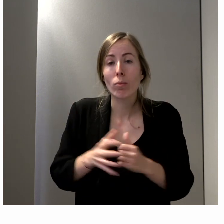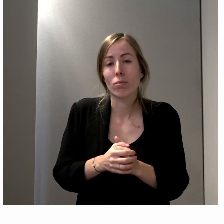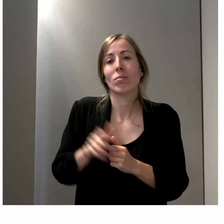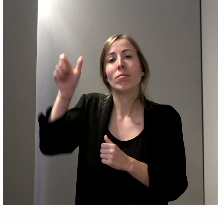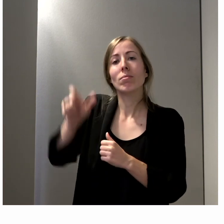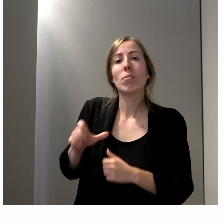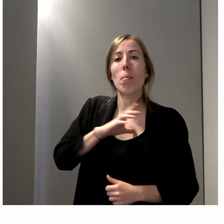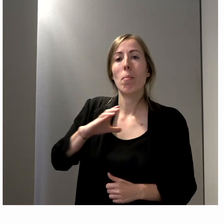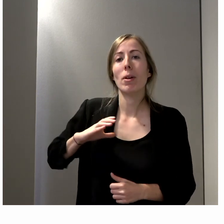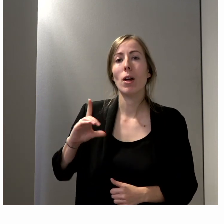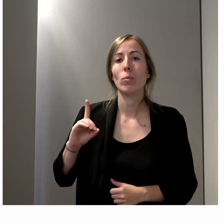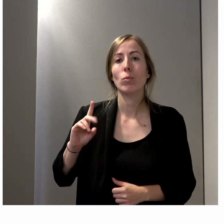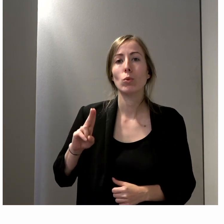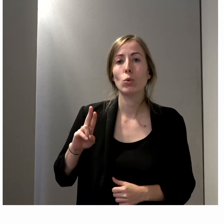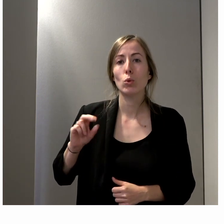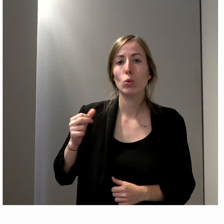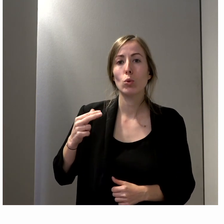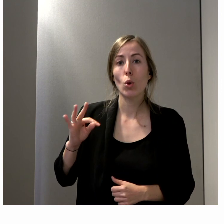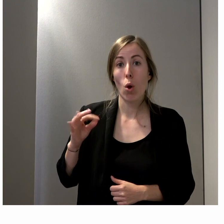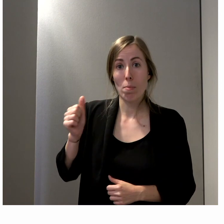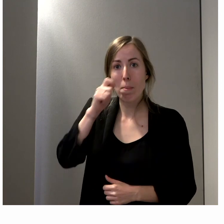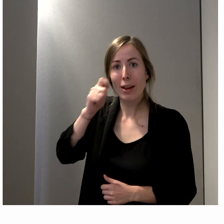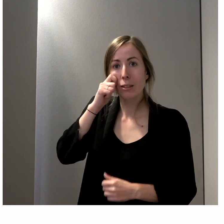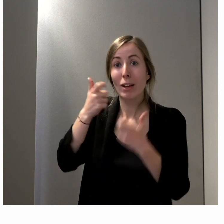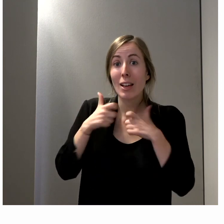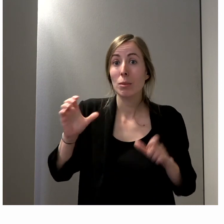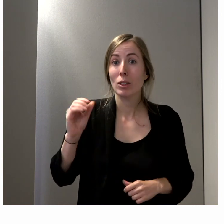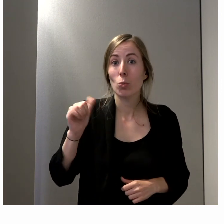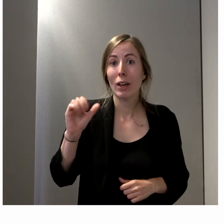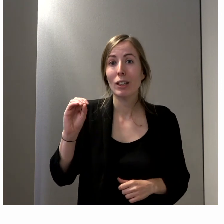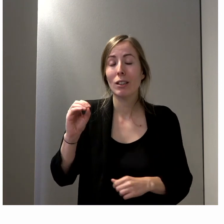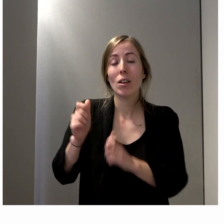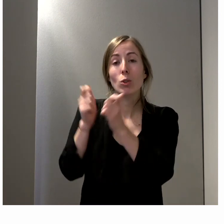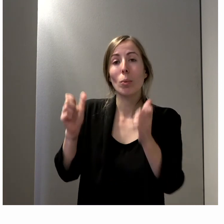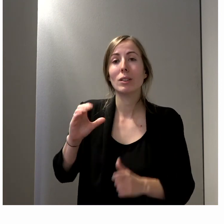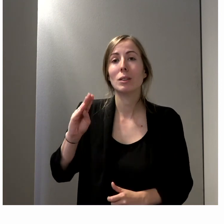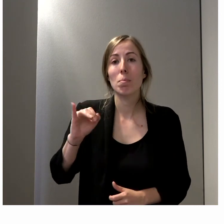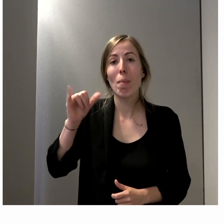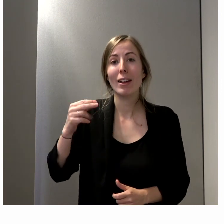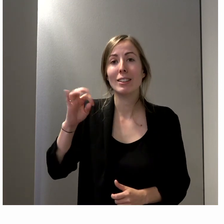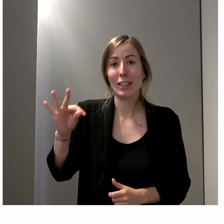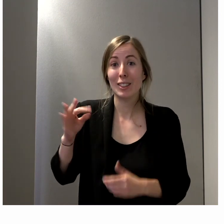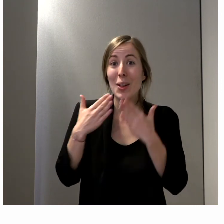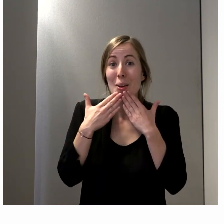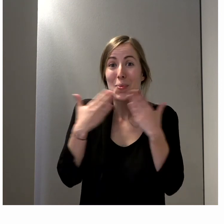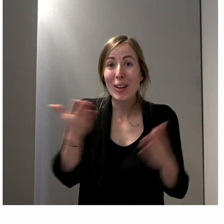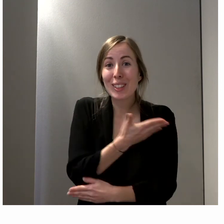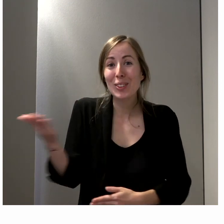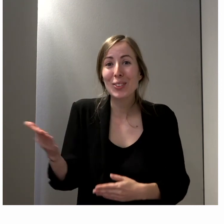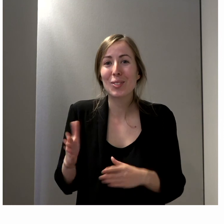en accessibilité numérique chez Bynet. Merci de nous avoir suivis. Merci au présent. Merci Mathieu.